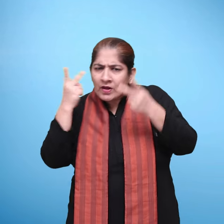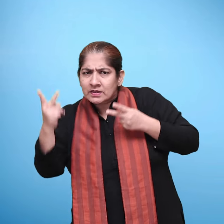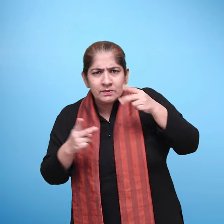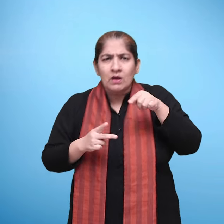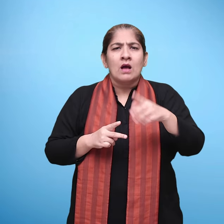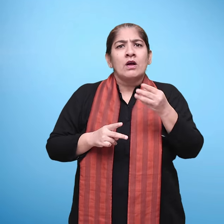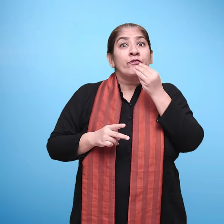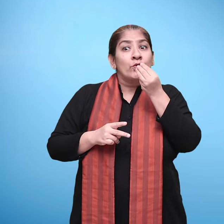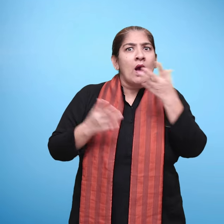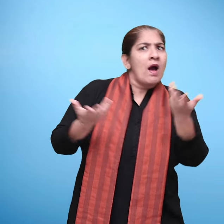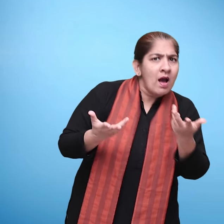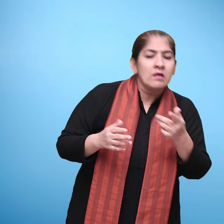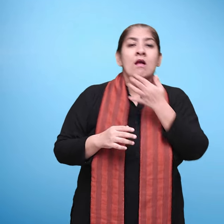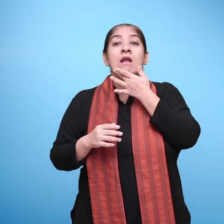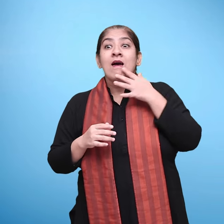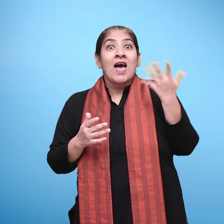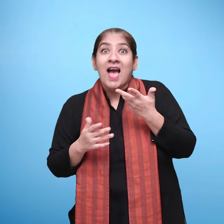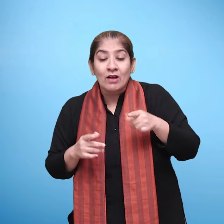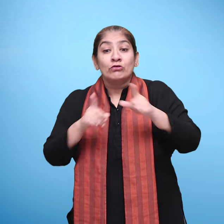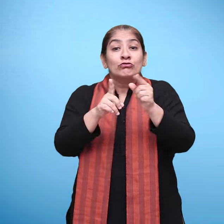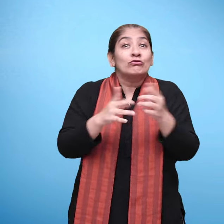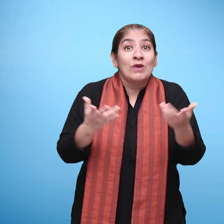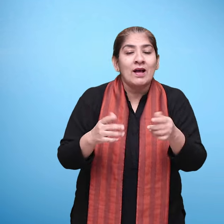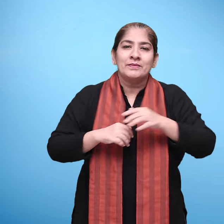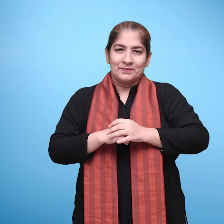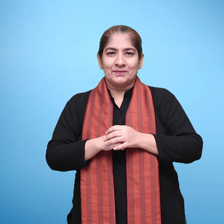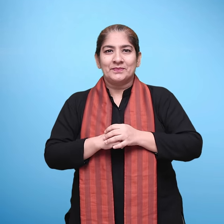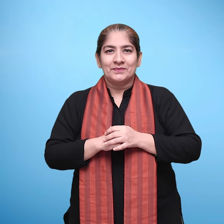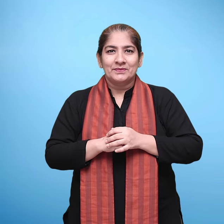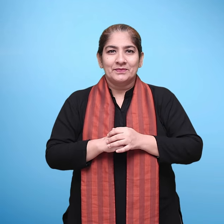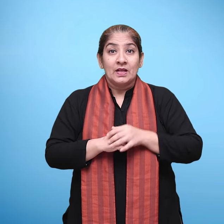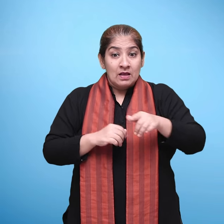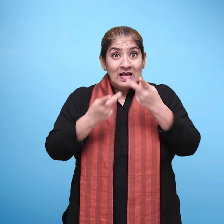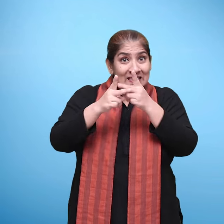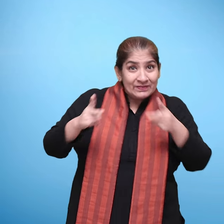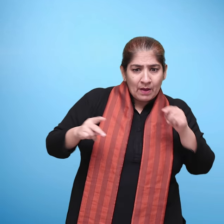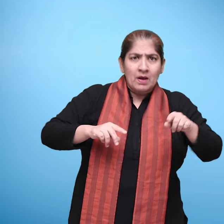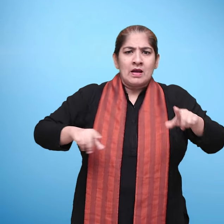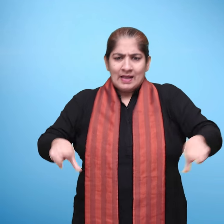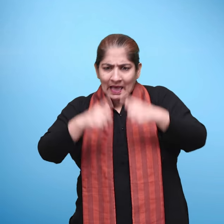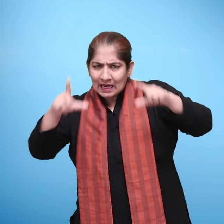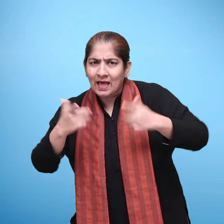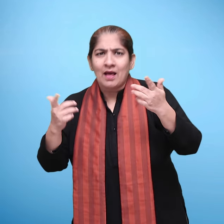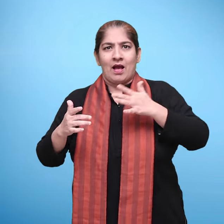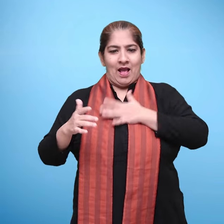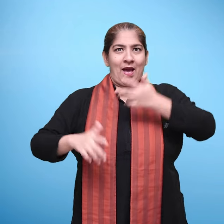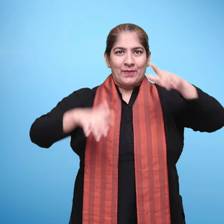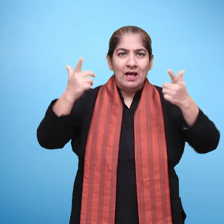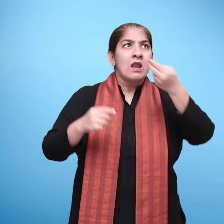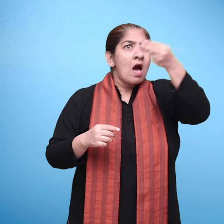देखना। वे क्या करते हैं? क्या खाते हैं? उनके रंग रूप को देखना आदी। अपने आसपास